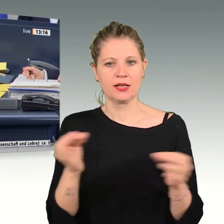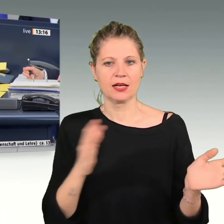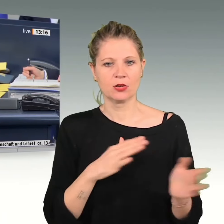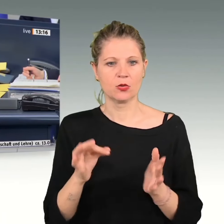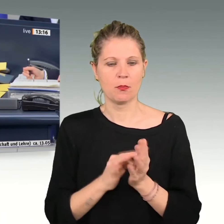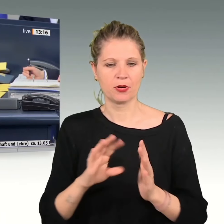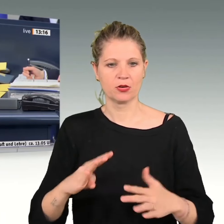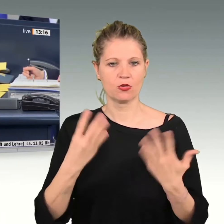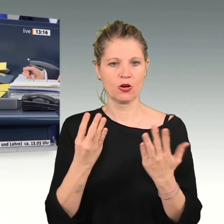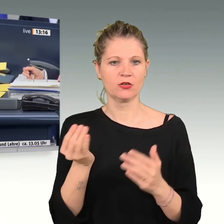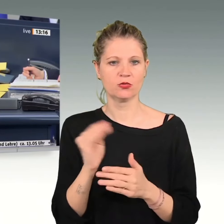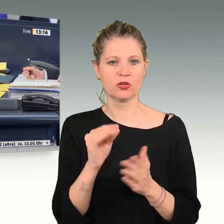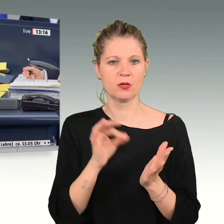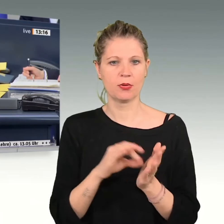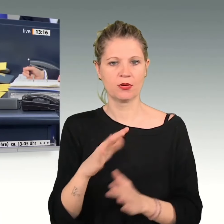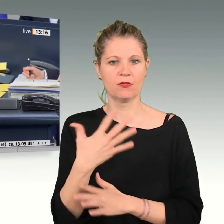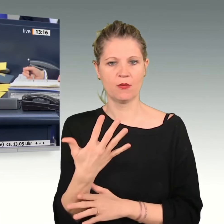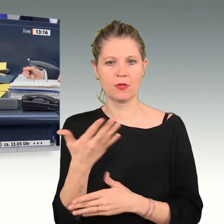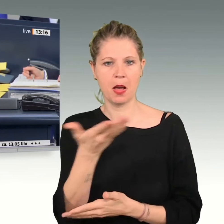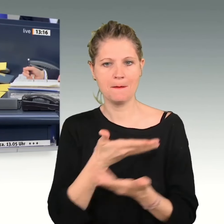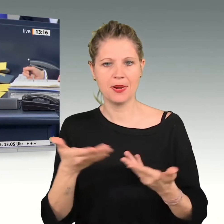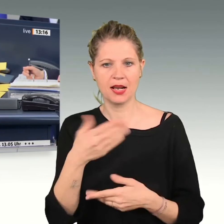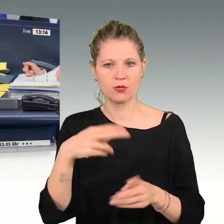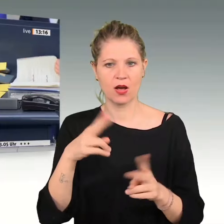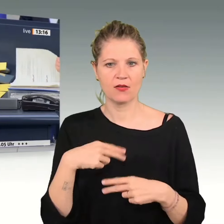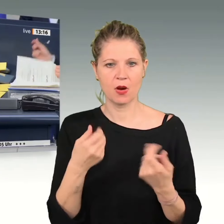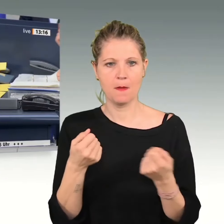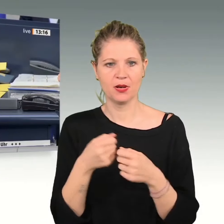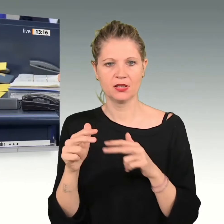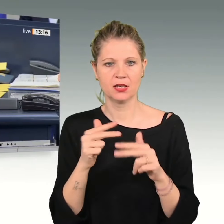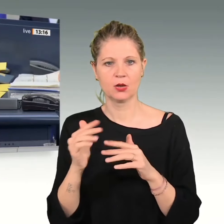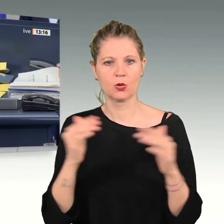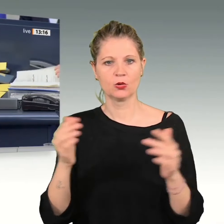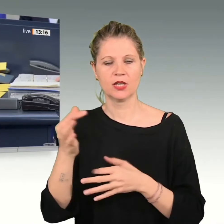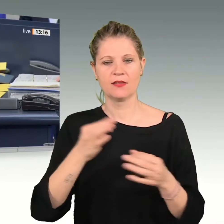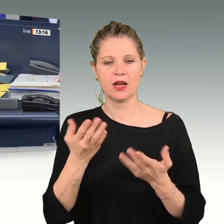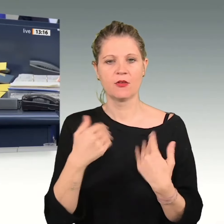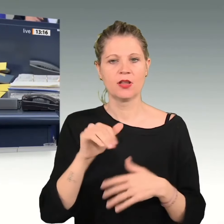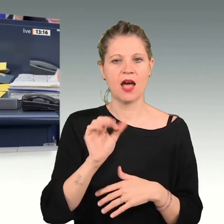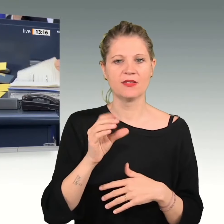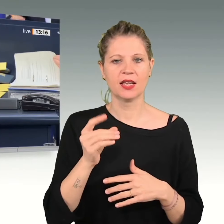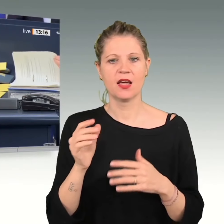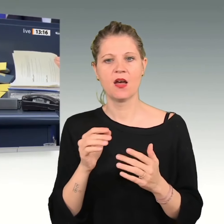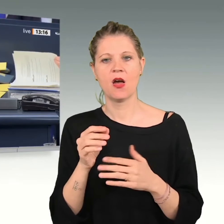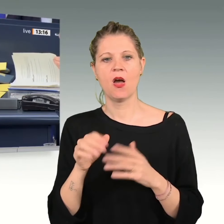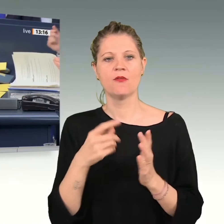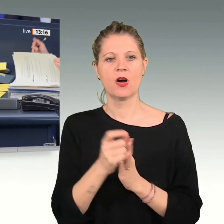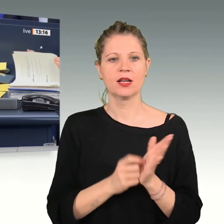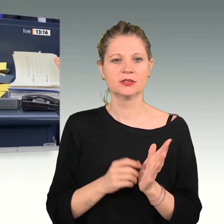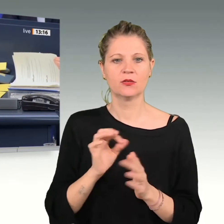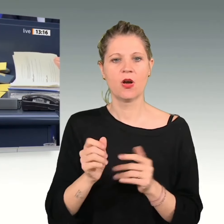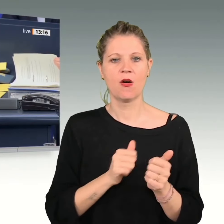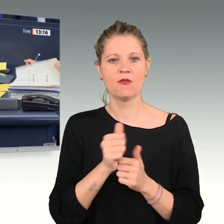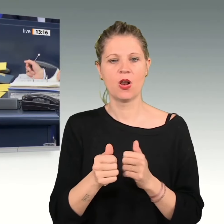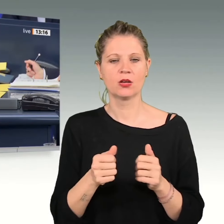Voraussetzungen und Folgen der sogenannten sozialökologischen Transformation, sowie die Beratung des Antrags der Fraktion der AfD mit dem Titel